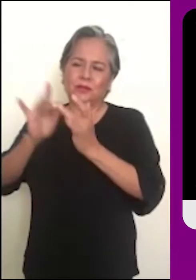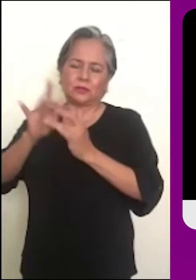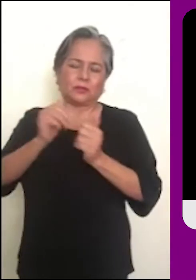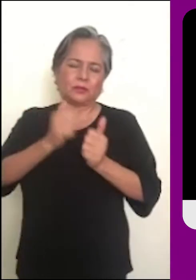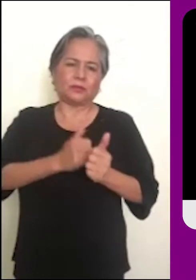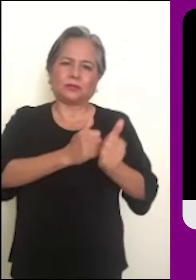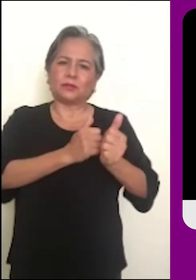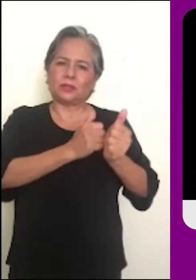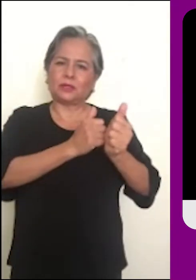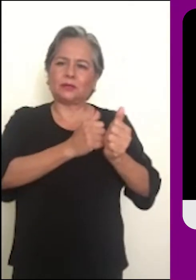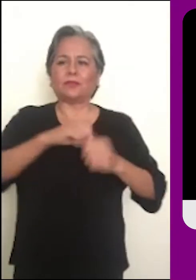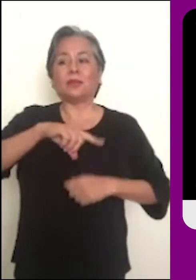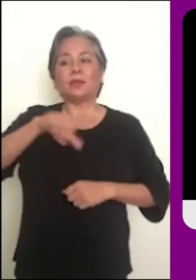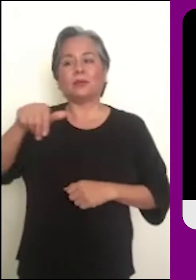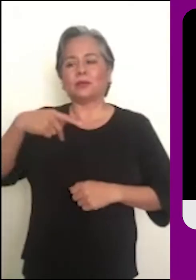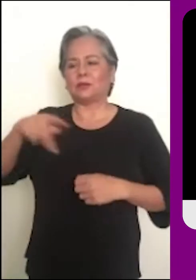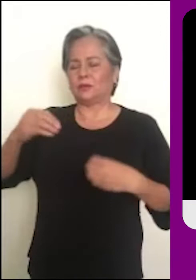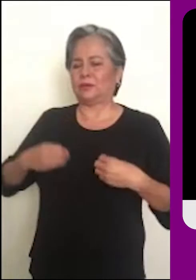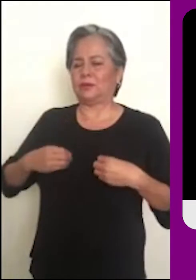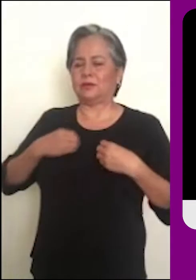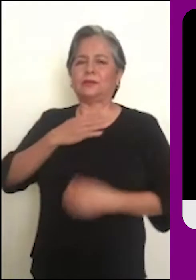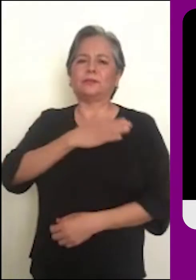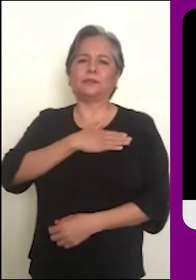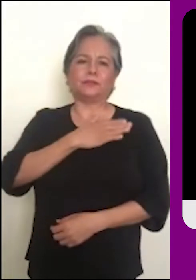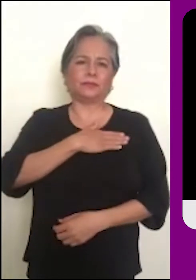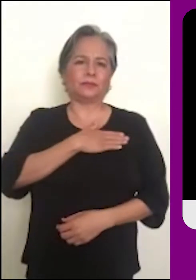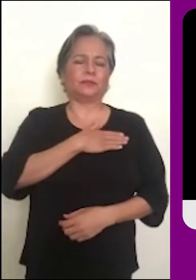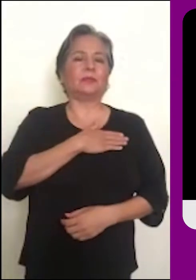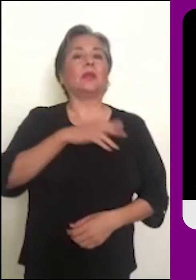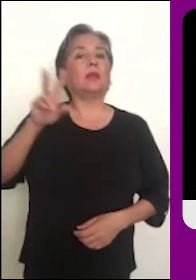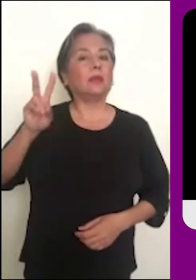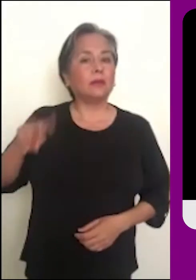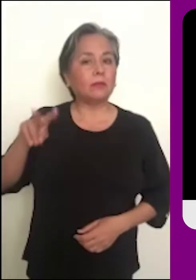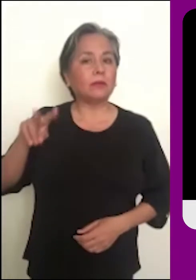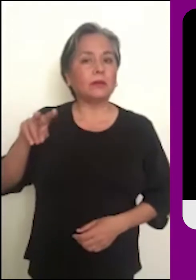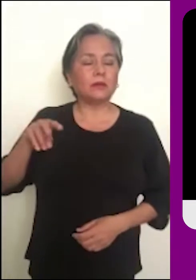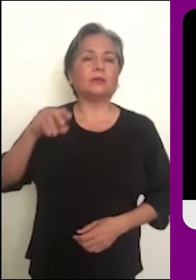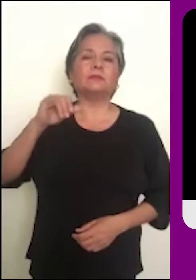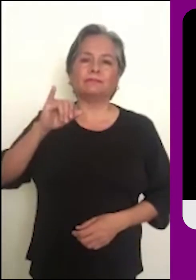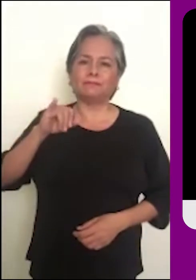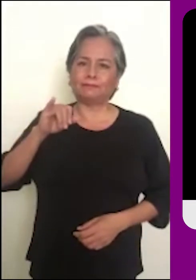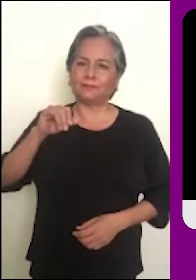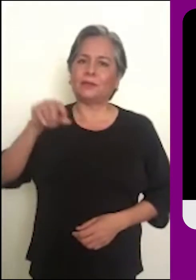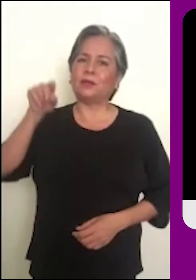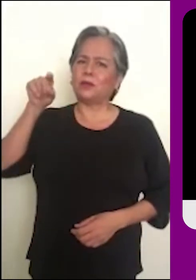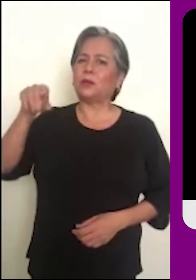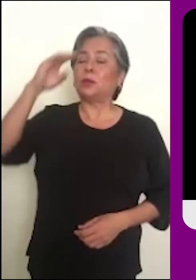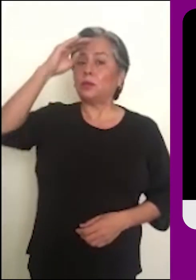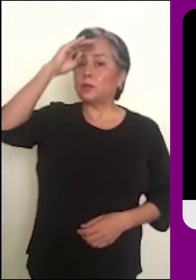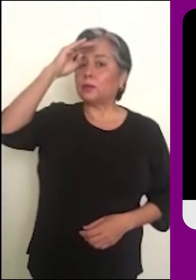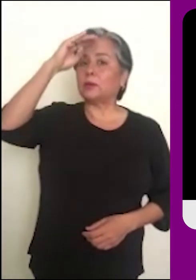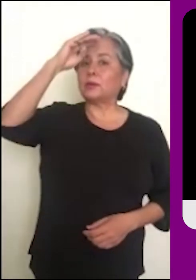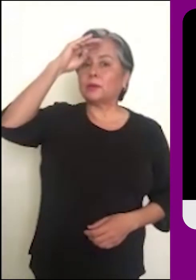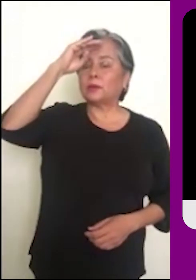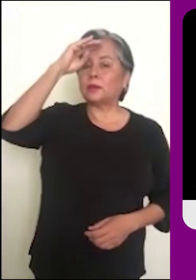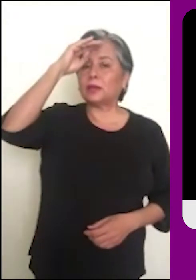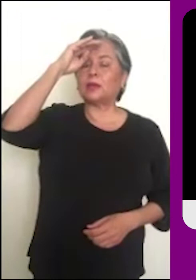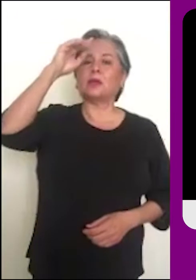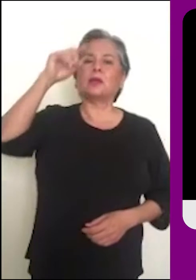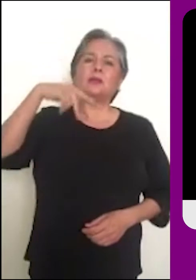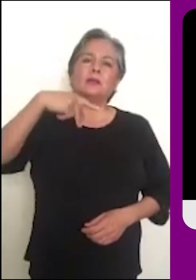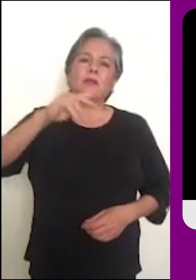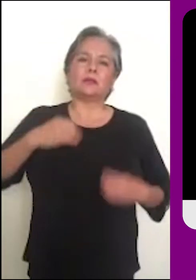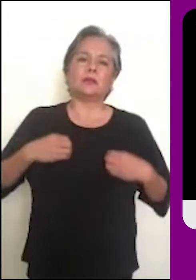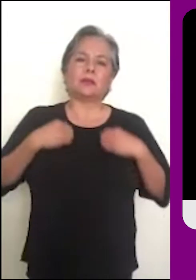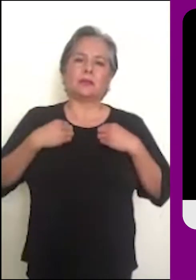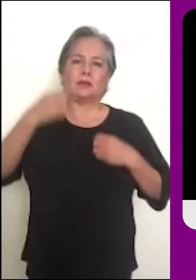Pero el que la pierda por mi causa, ese la encontrará. En efecto, ¿de qué le sirve al hombre